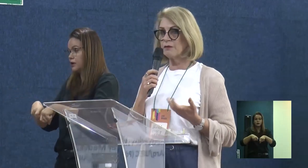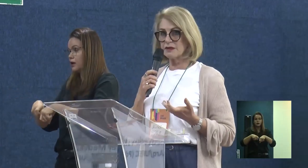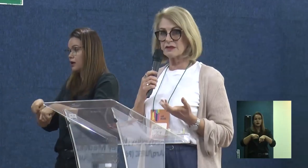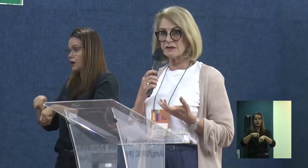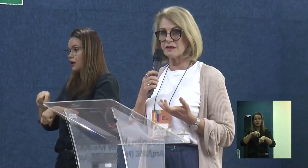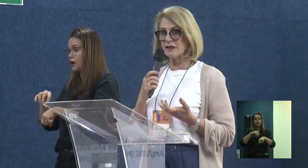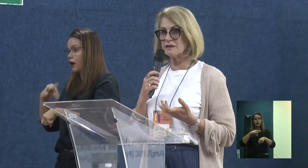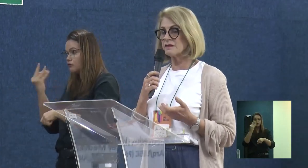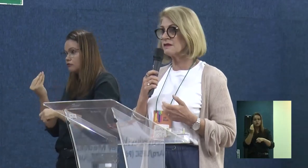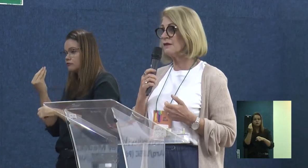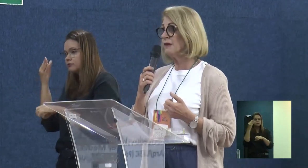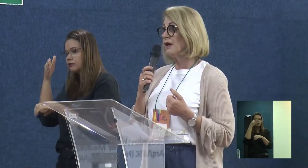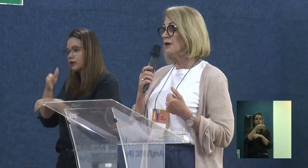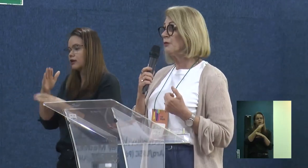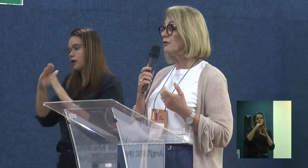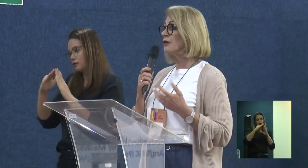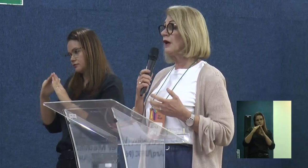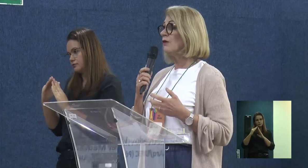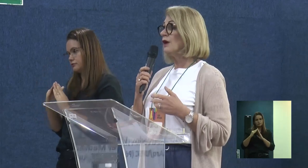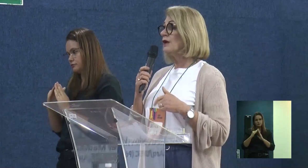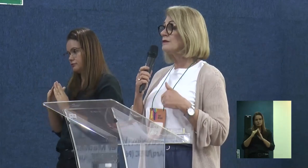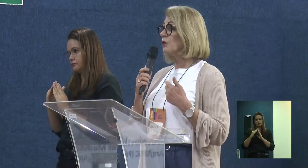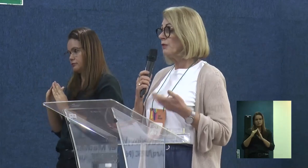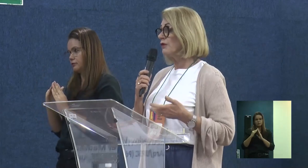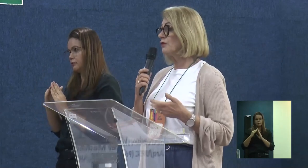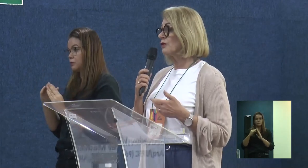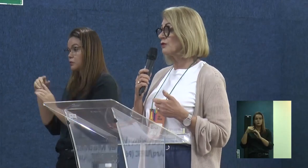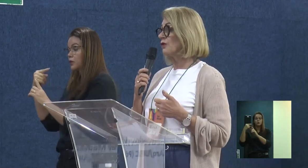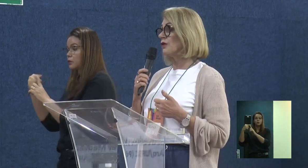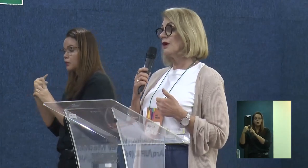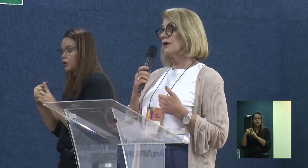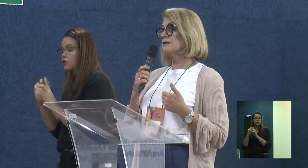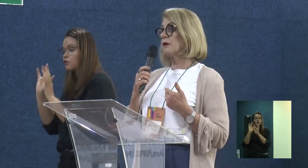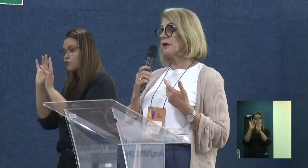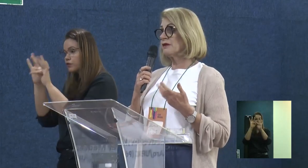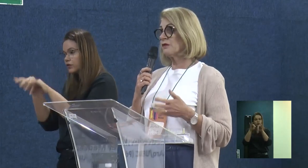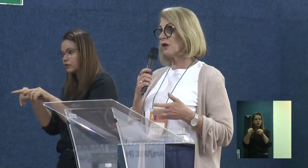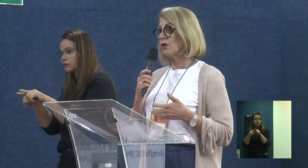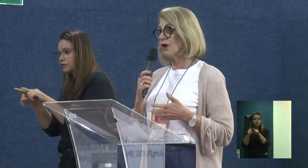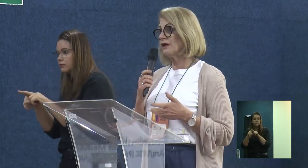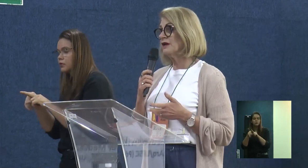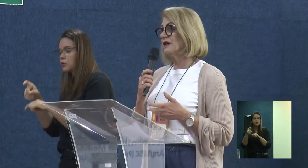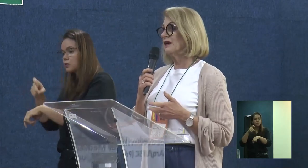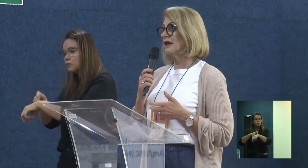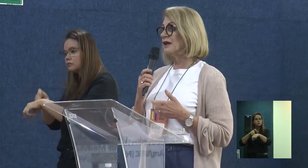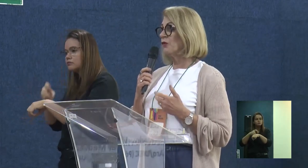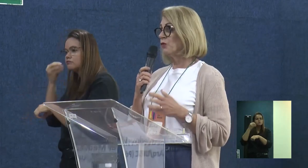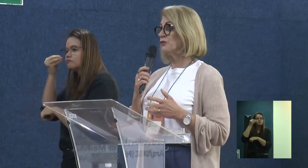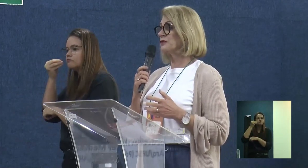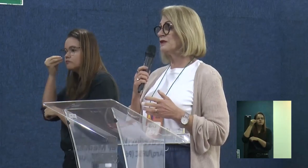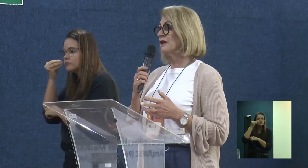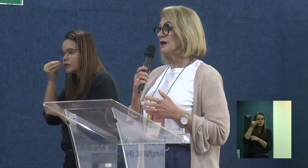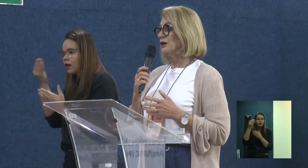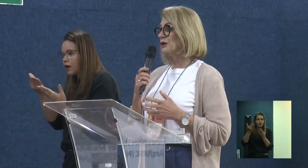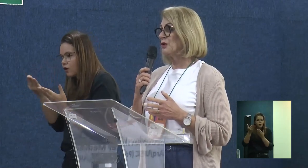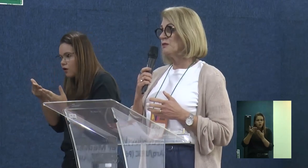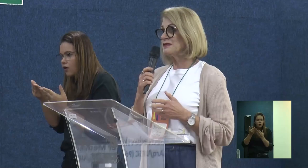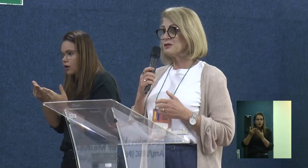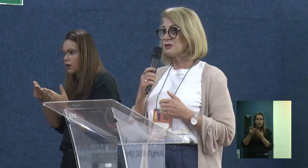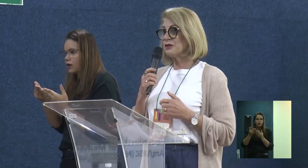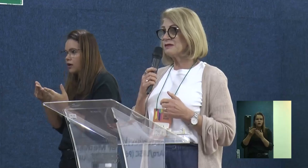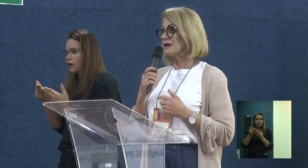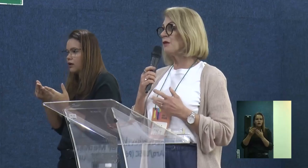ao programa das residências. E, por final, esse momento que eu estou experimentando agora, lá na UFSC,